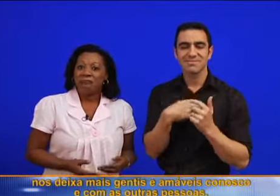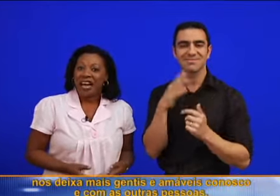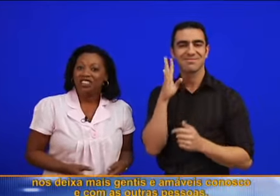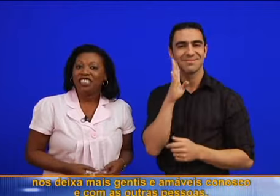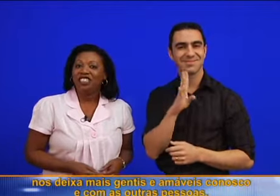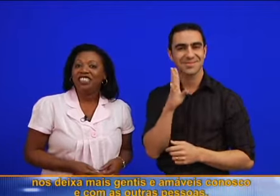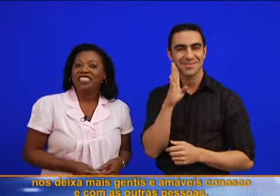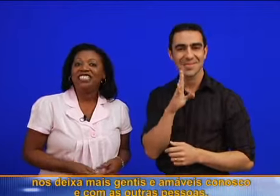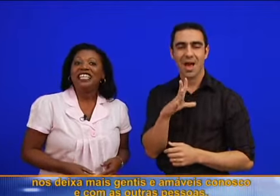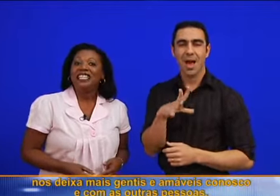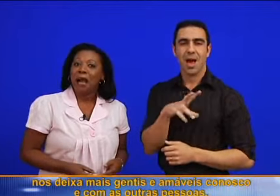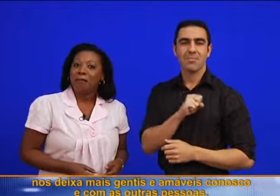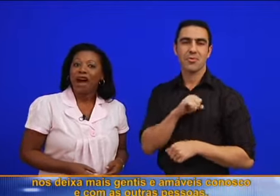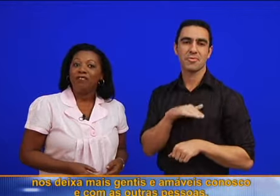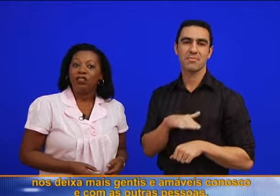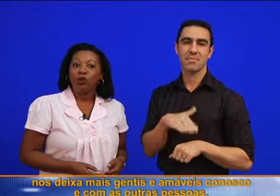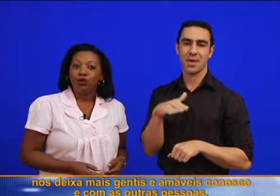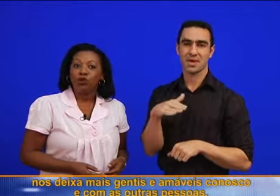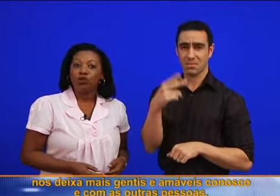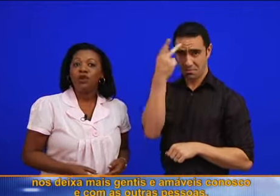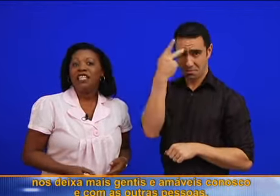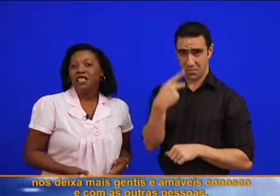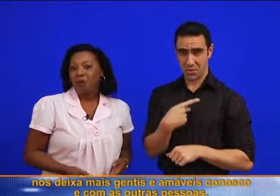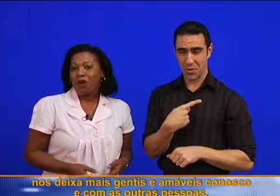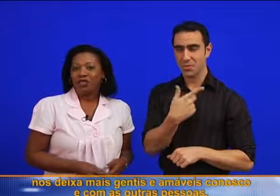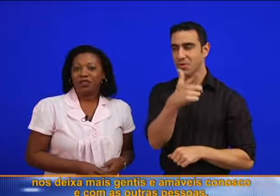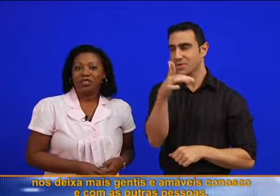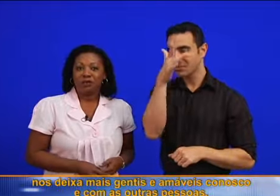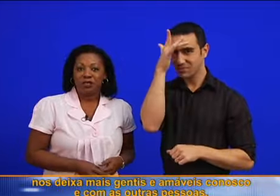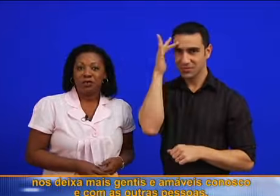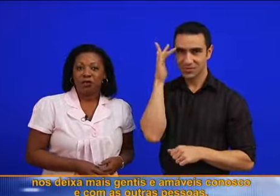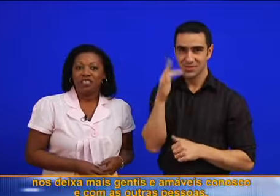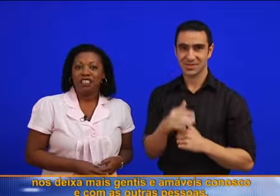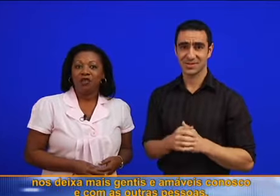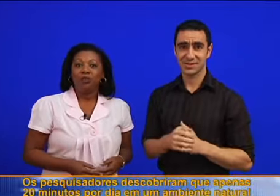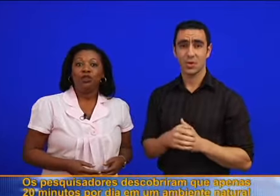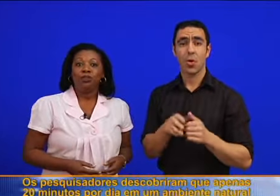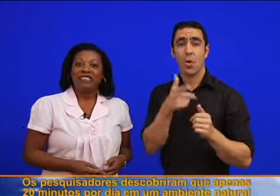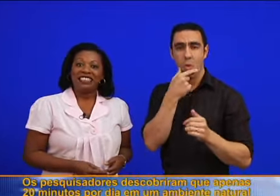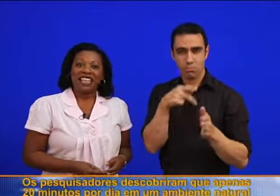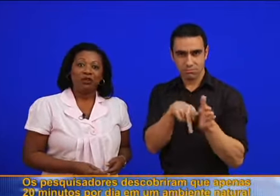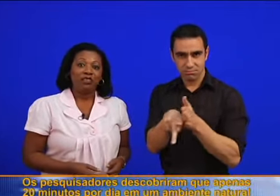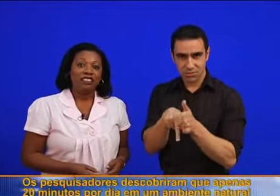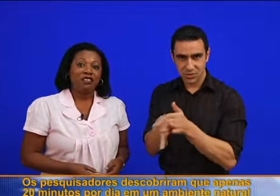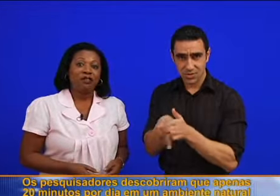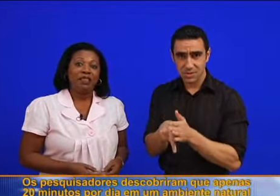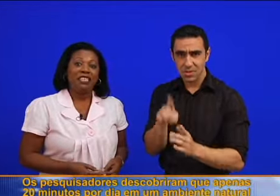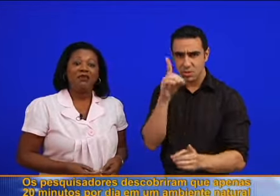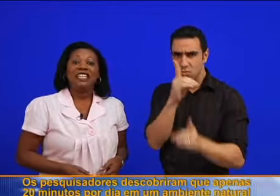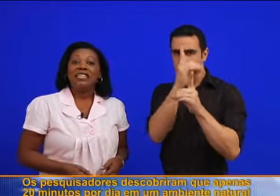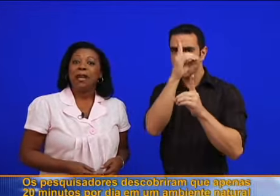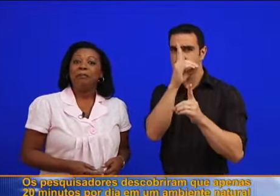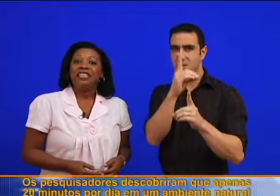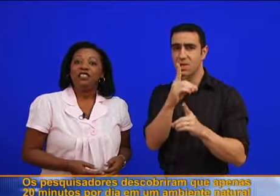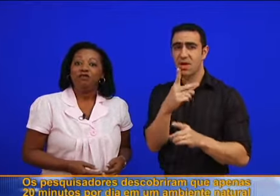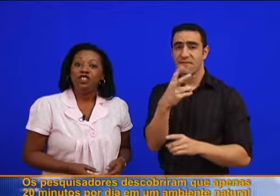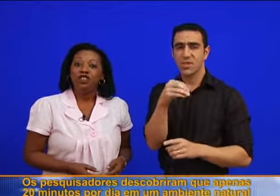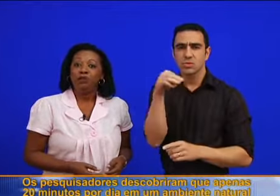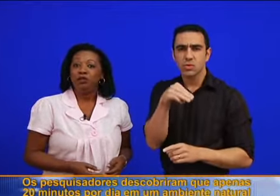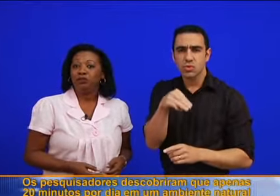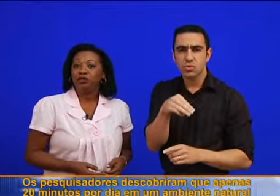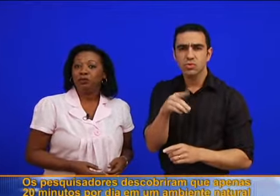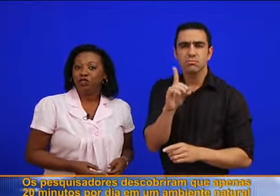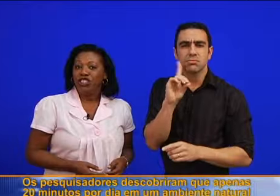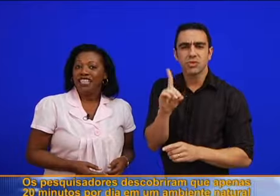deixa mais gentis e amáveis conosco e com as outras pessoas. Os pesquisadores descobriram que apenas